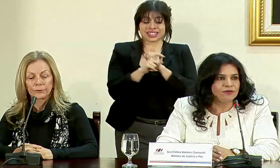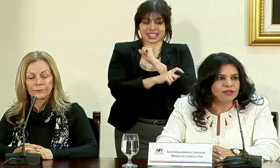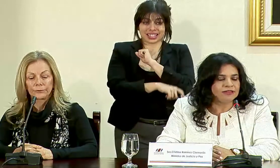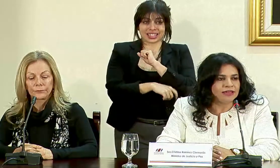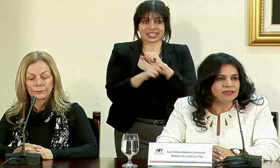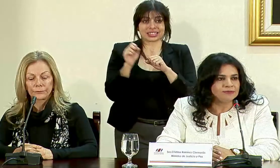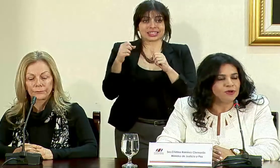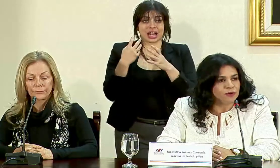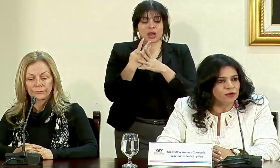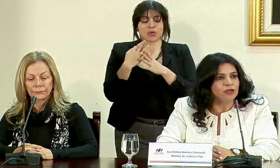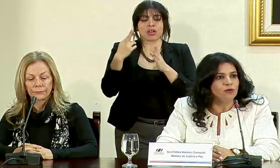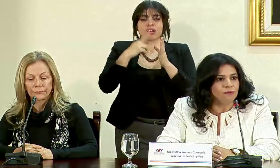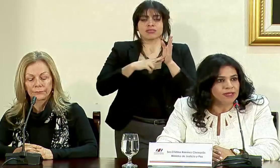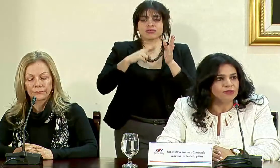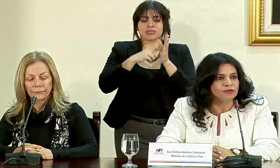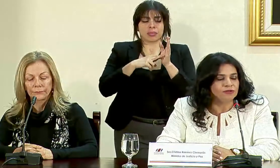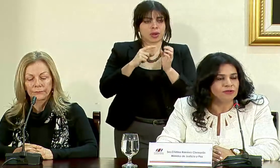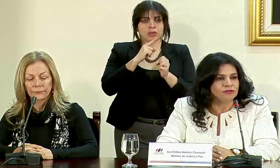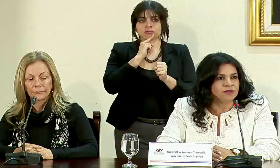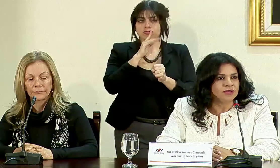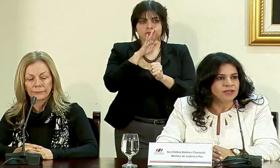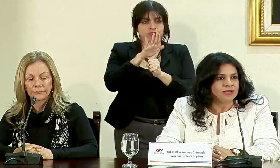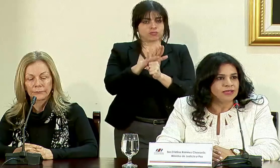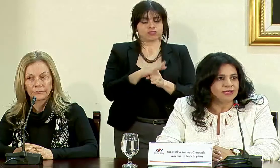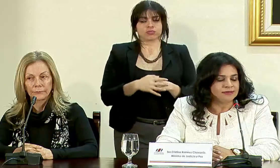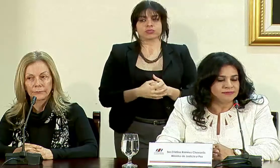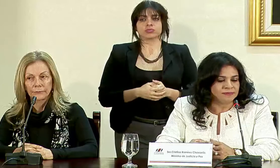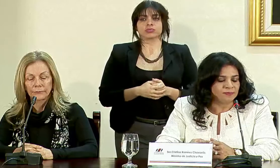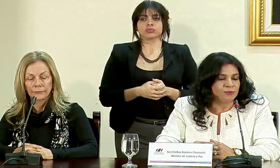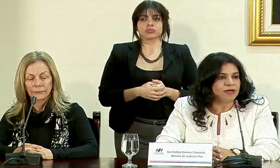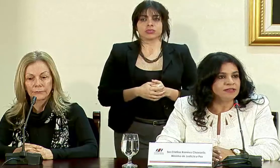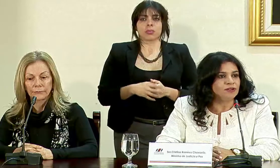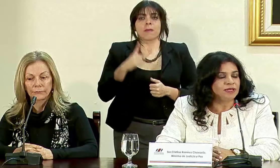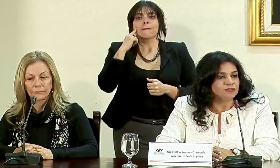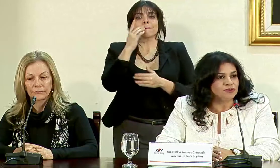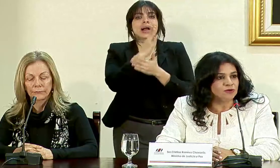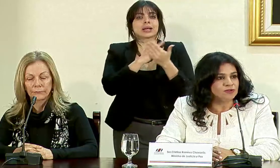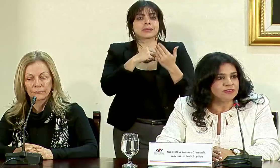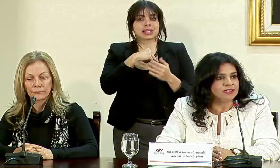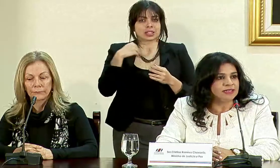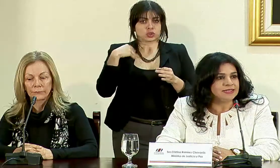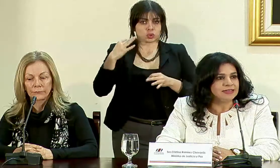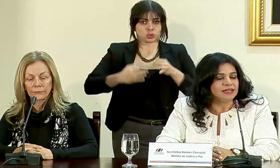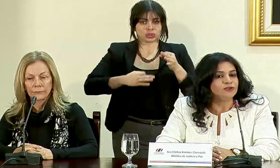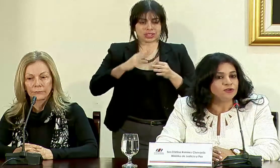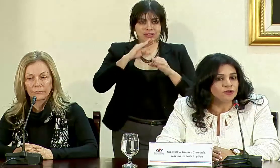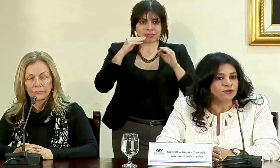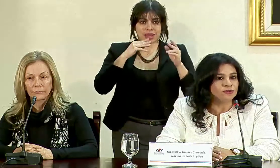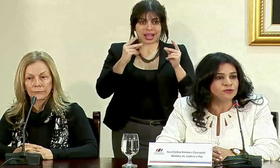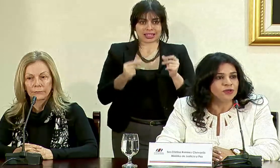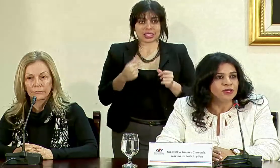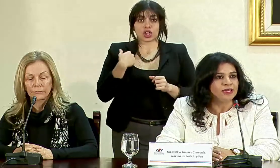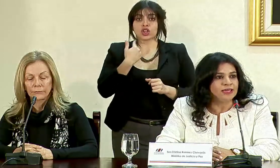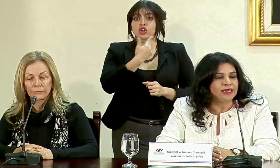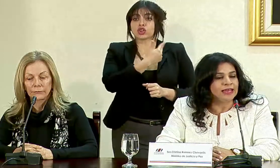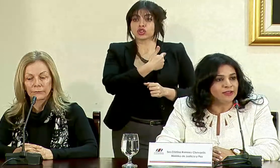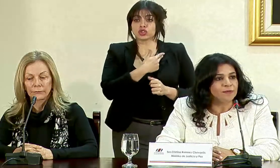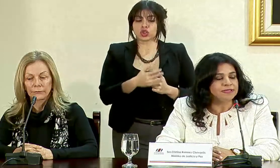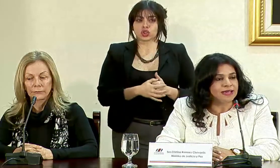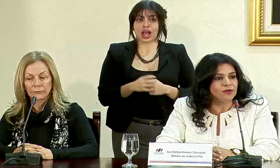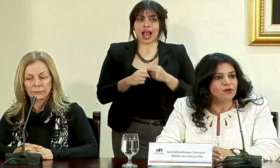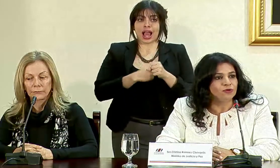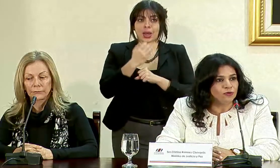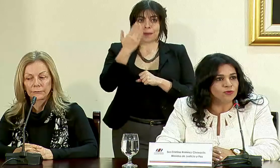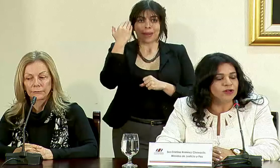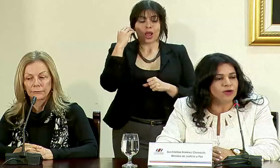la sala fueron reiteradas pero fueron incumplidos por parte de los ministros de justicia y de hacienda nosotros el